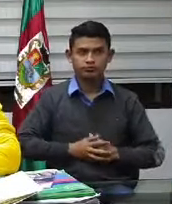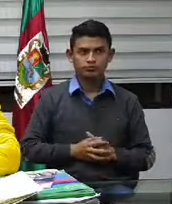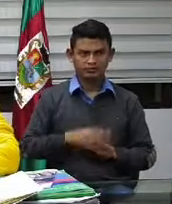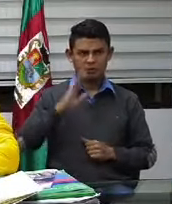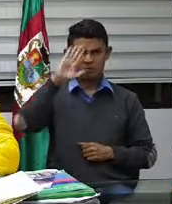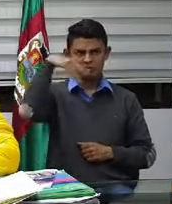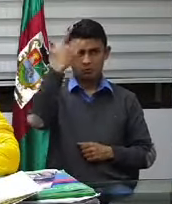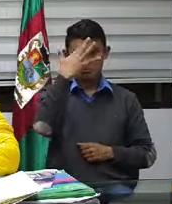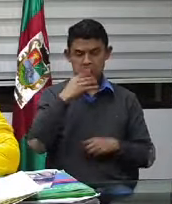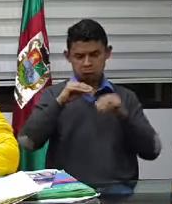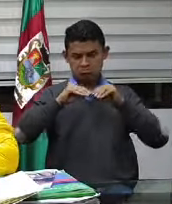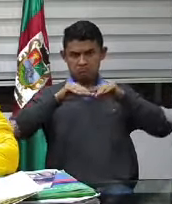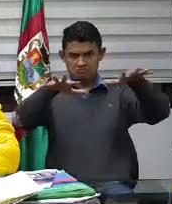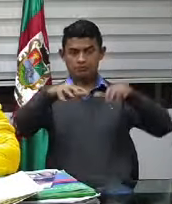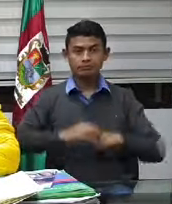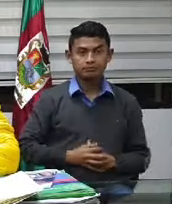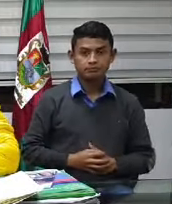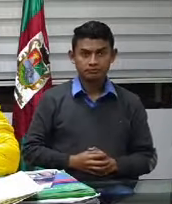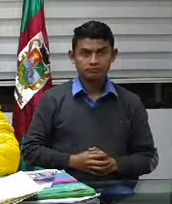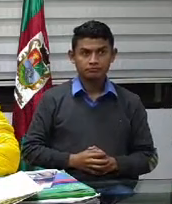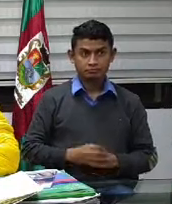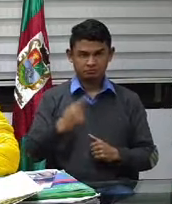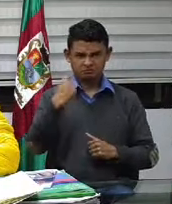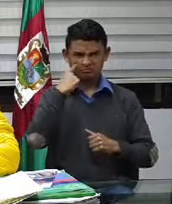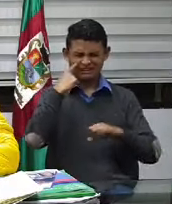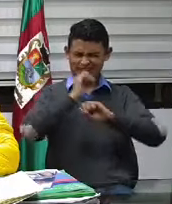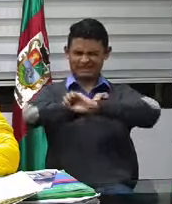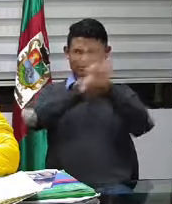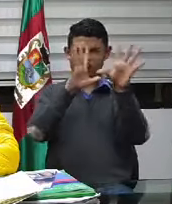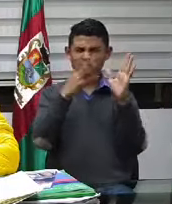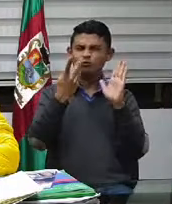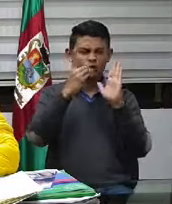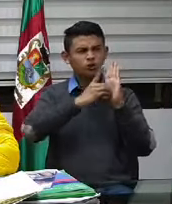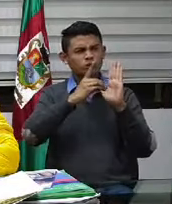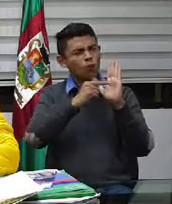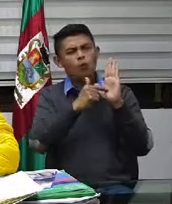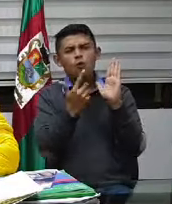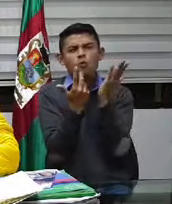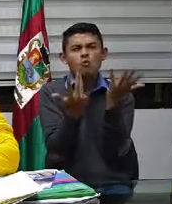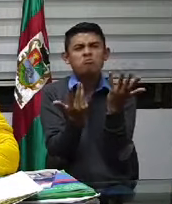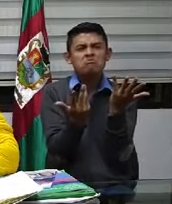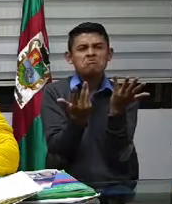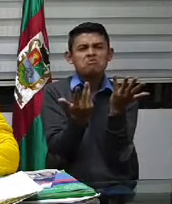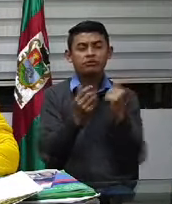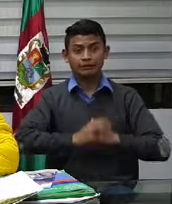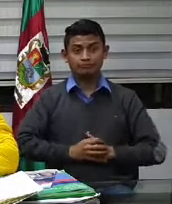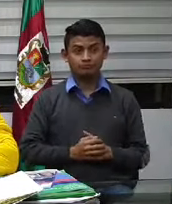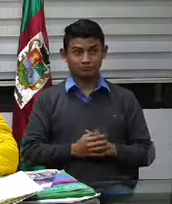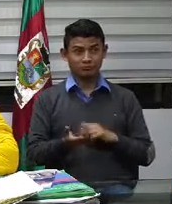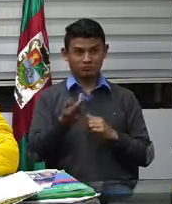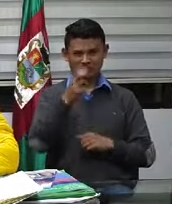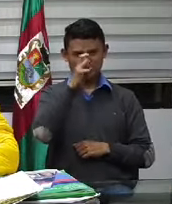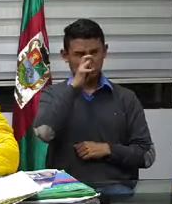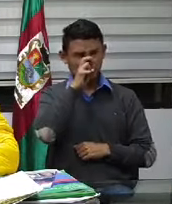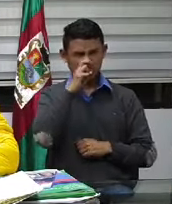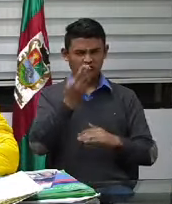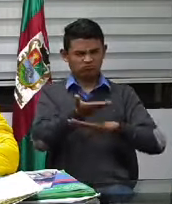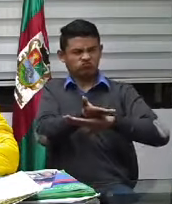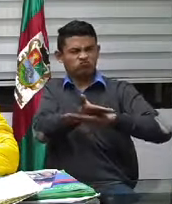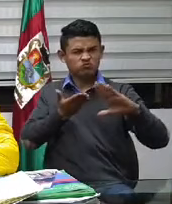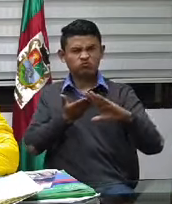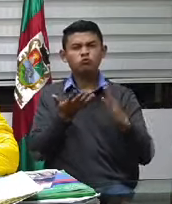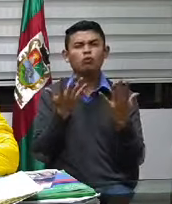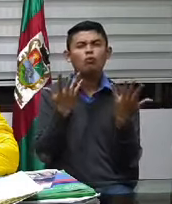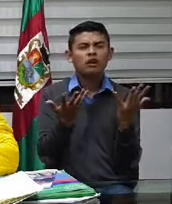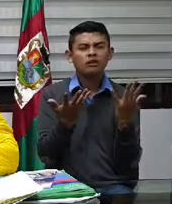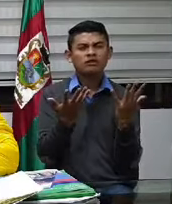publicado. Es un decreto que va a hacer más severas las medidas que hemos tomado a cabo